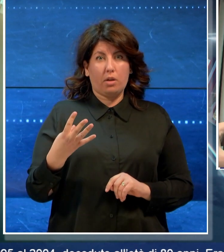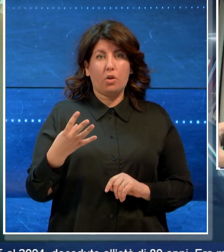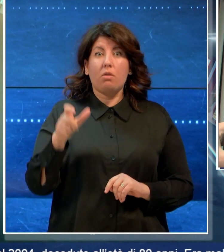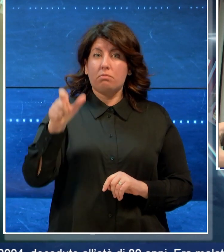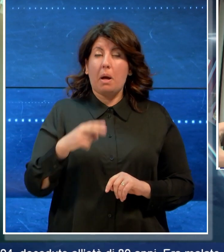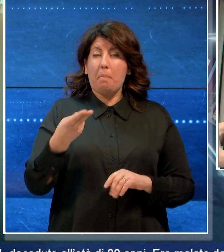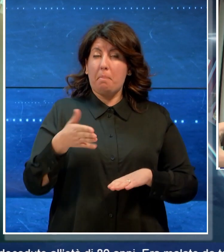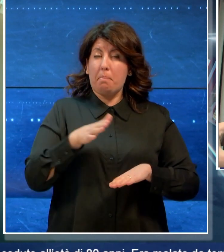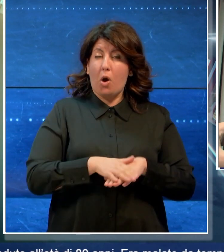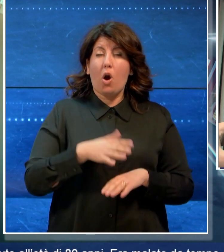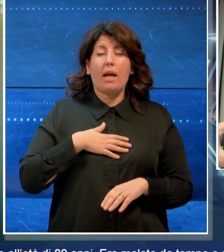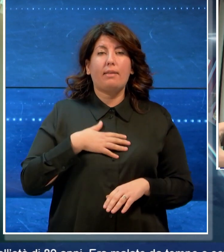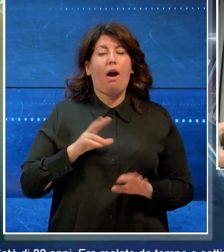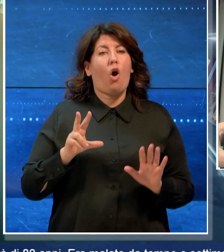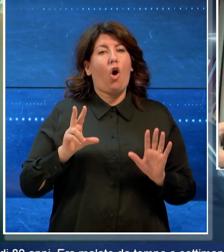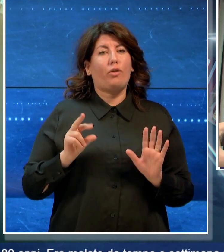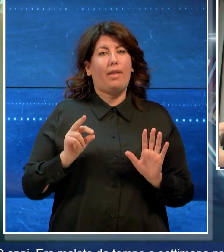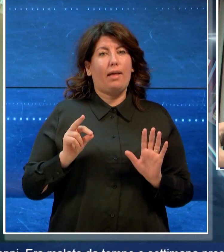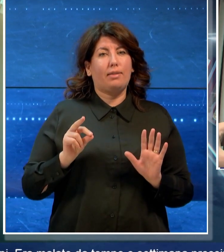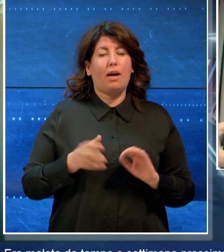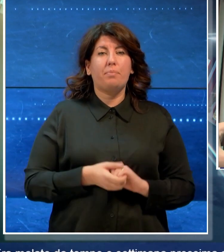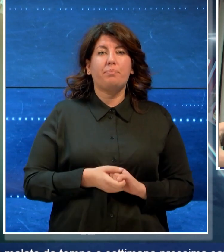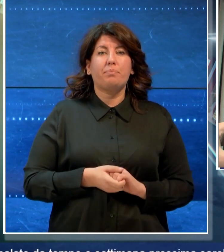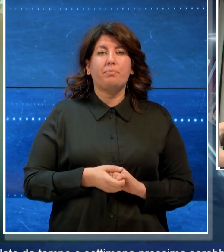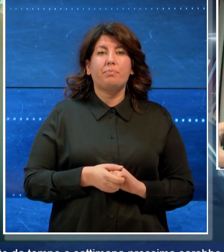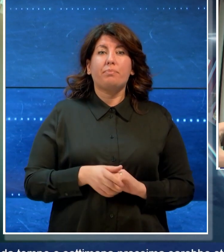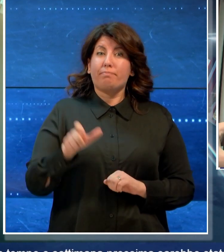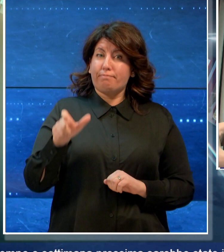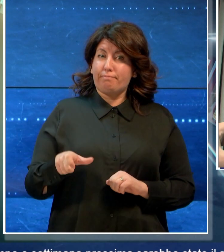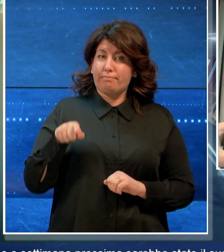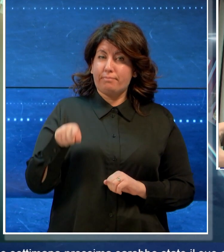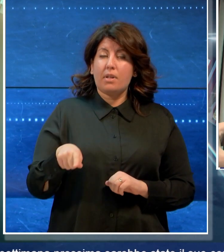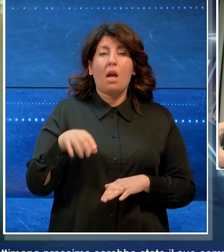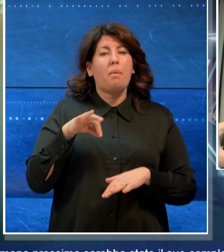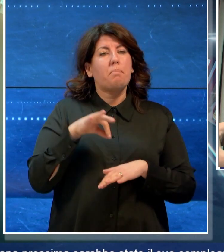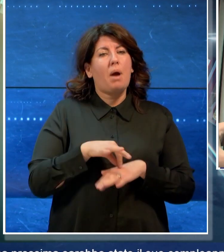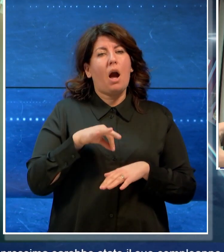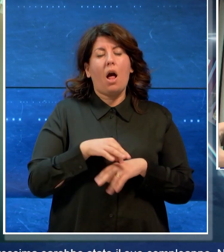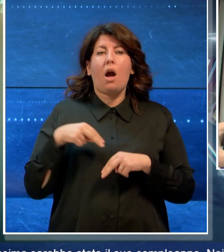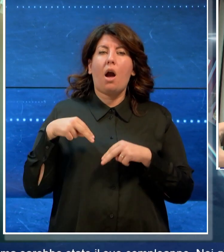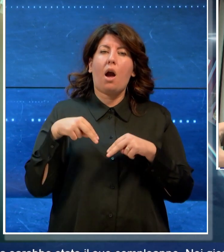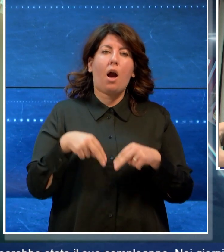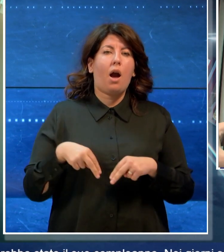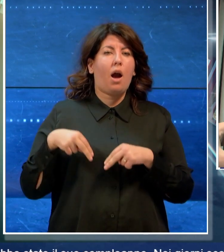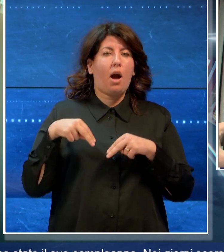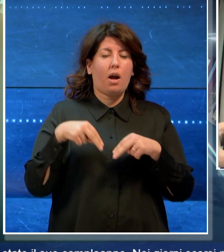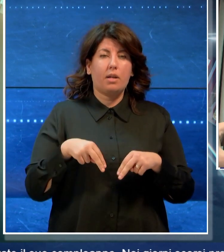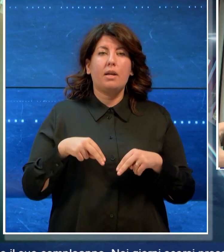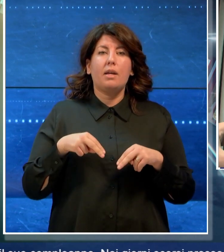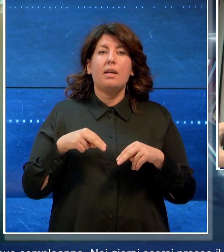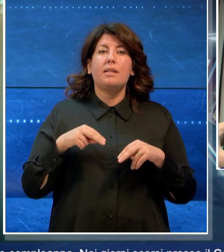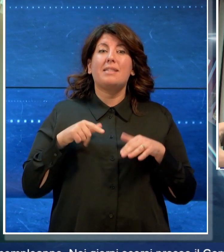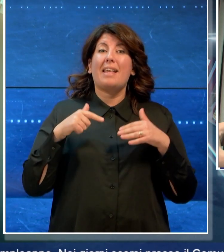all'età di 80 anni. Era malato da tempo e la settimana prossima sarebbe